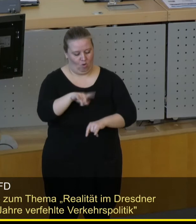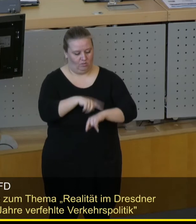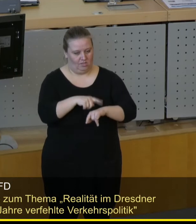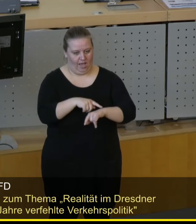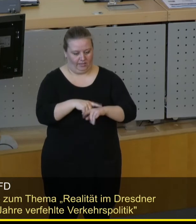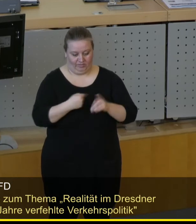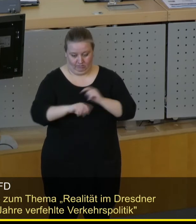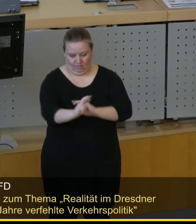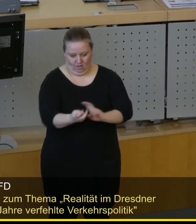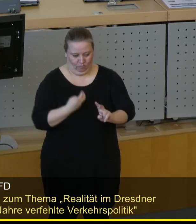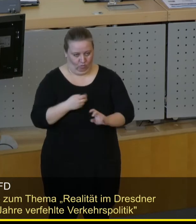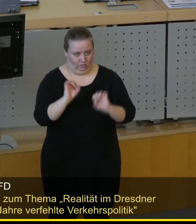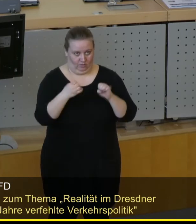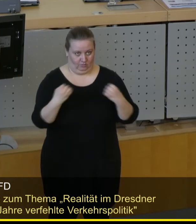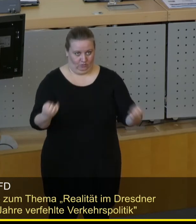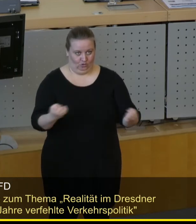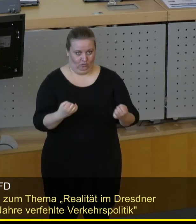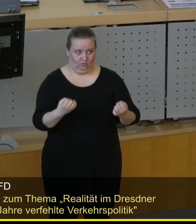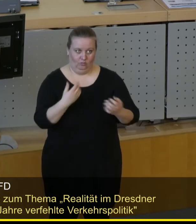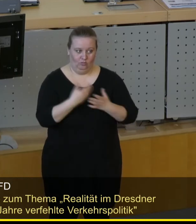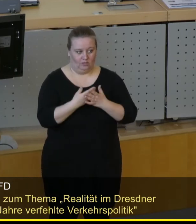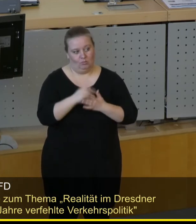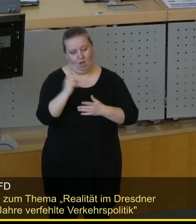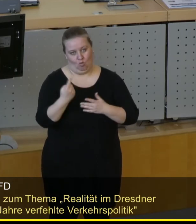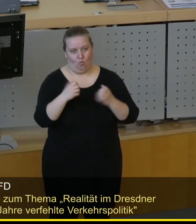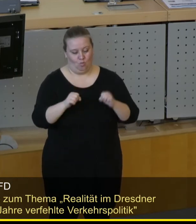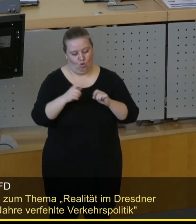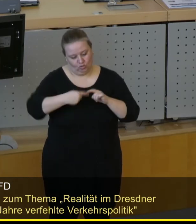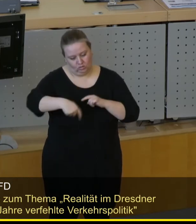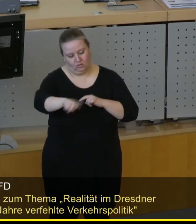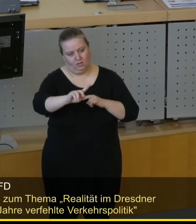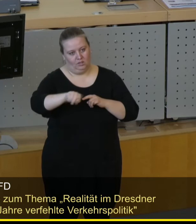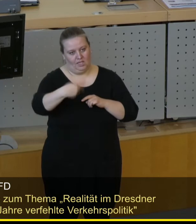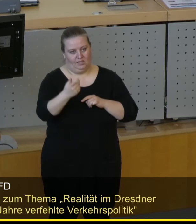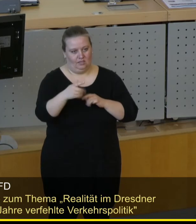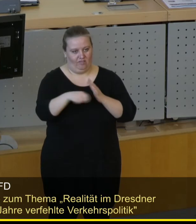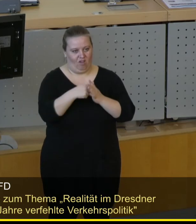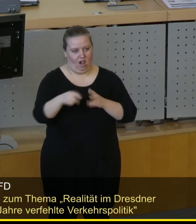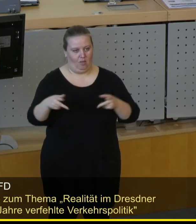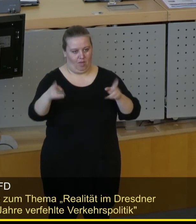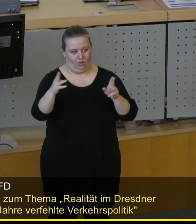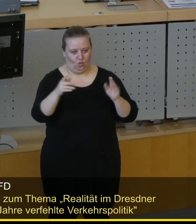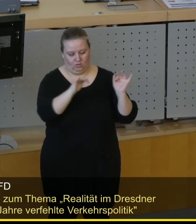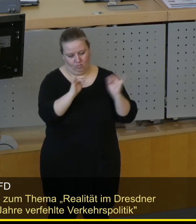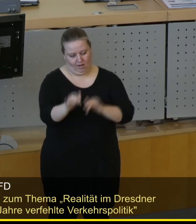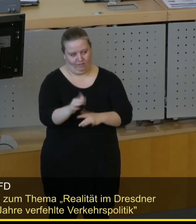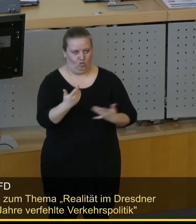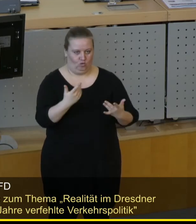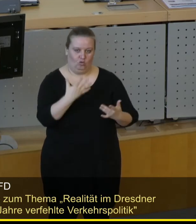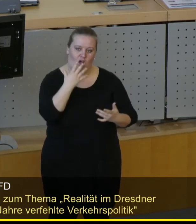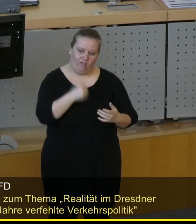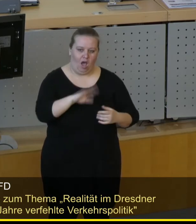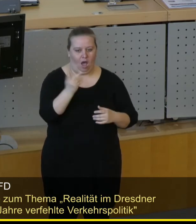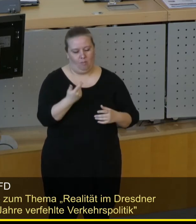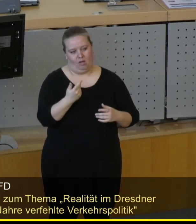lässt sich nicht innerhalb so kurzer Zeit wieder auffohlen. Und sie wird wahrscheinlich auch noch die kommende Legislatur erheblich in Anspruch nehmen mit hoffentlich